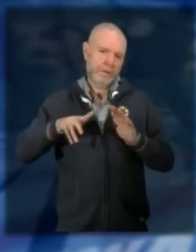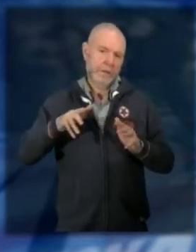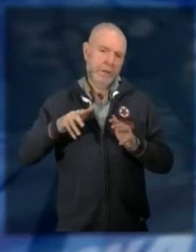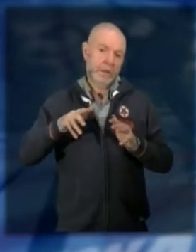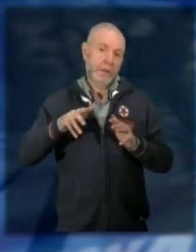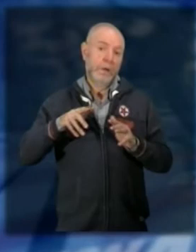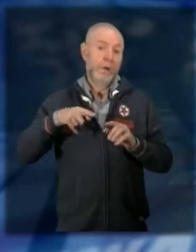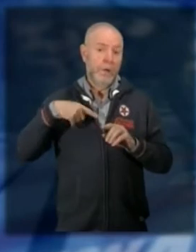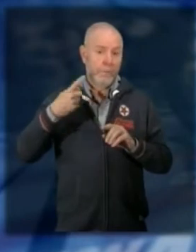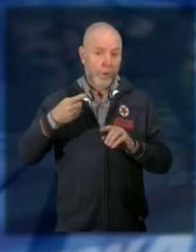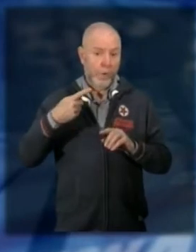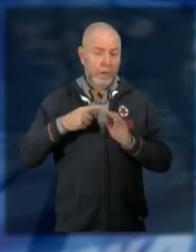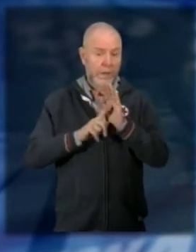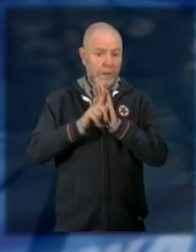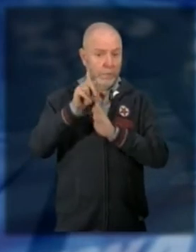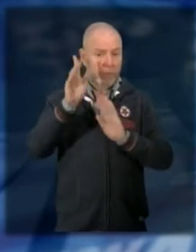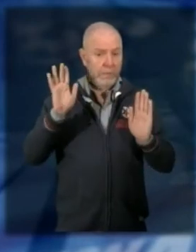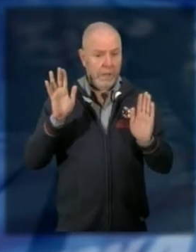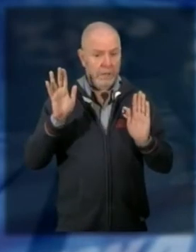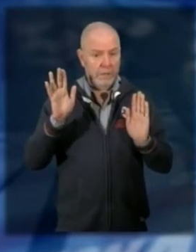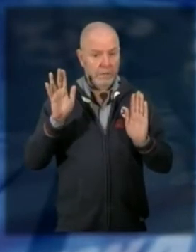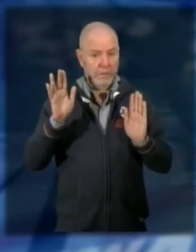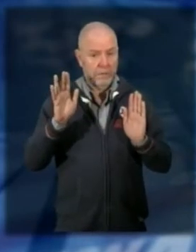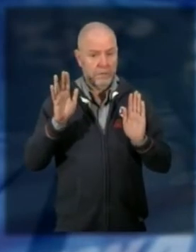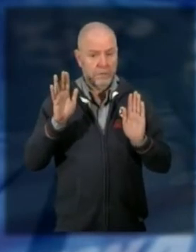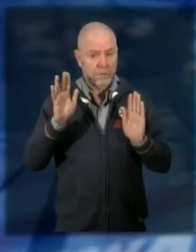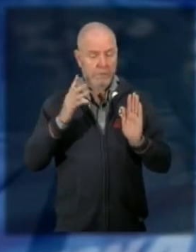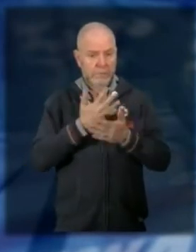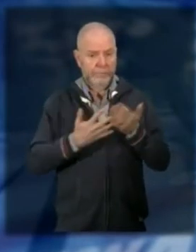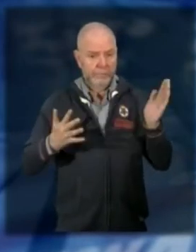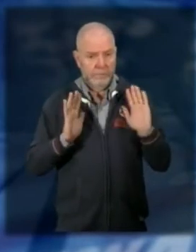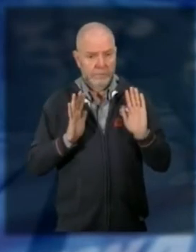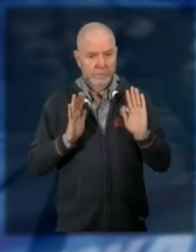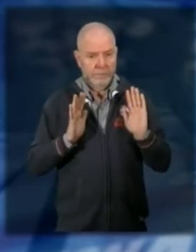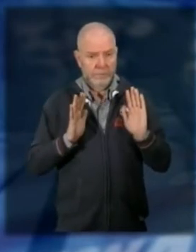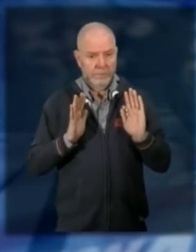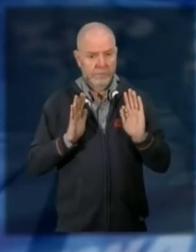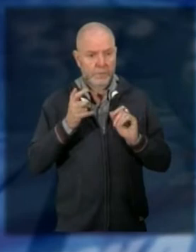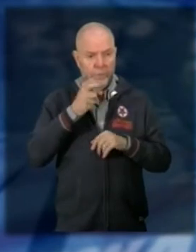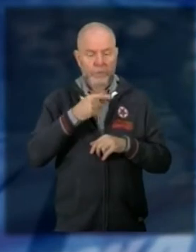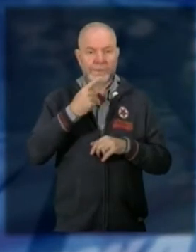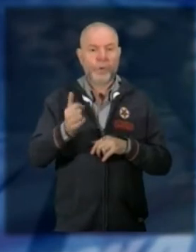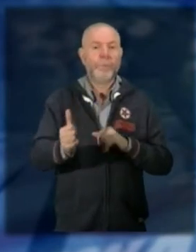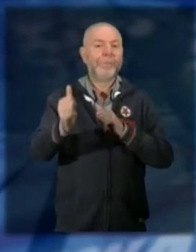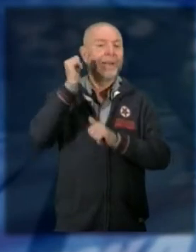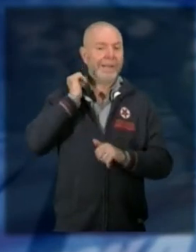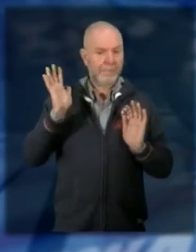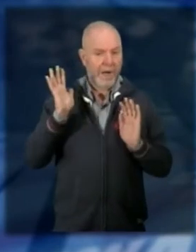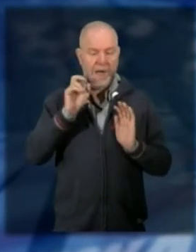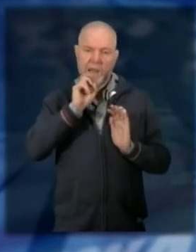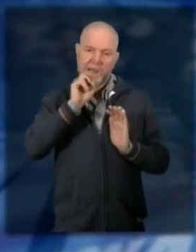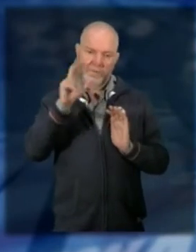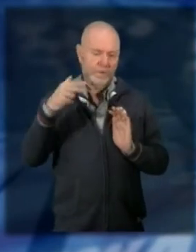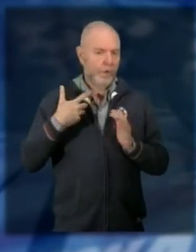a rimproverarmi che il mio risultato qualora si debbano esprimere delle preferenze è stato scarso perché te lo dico prima che non è